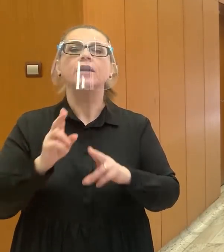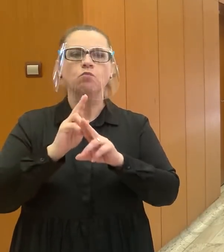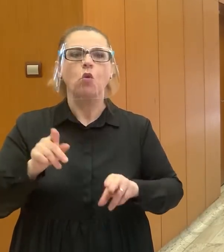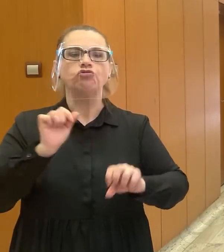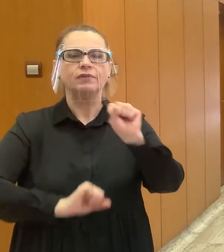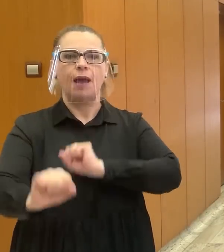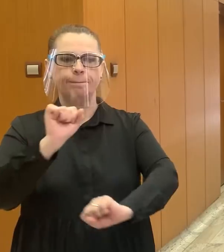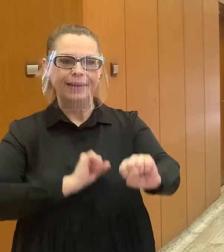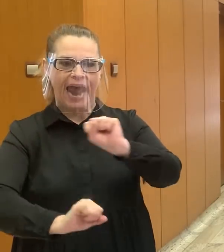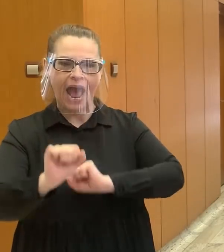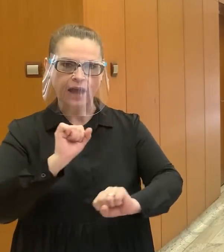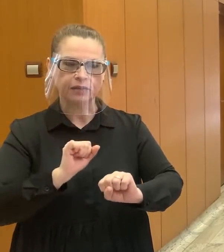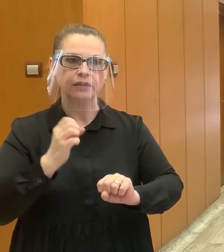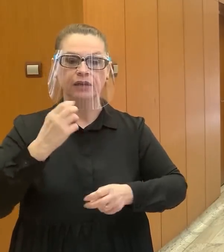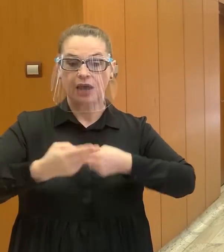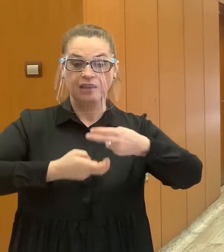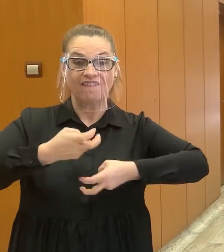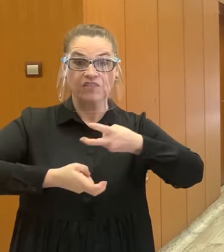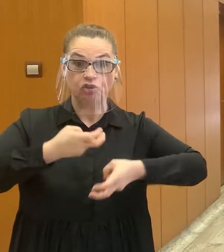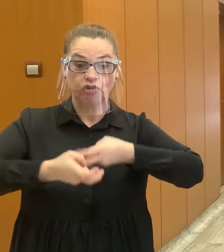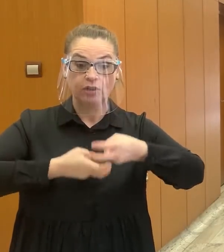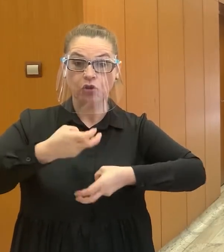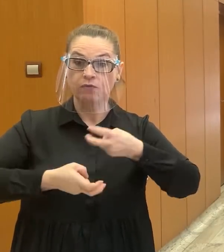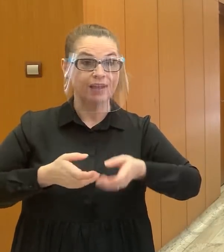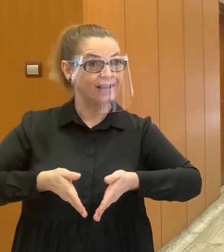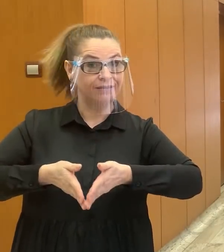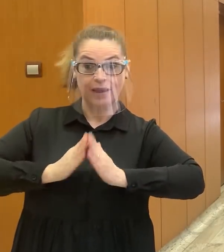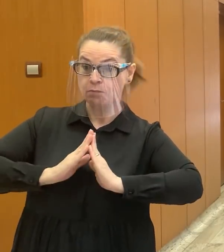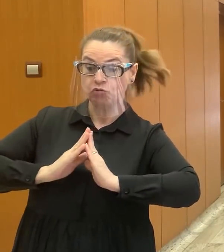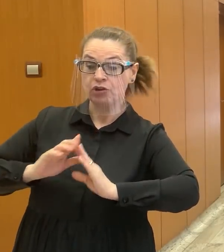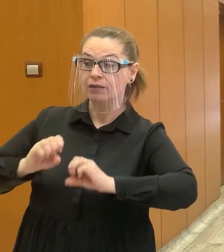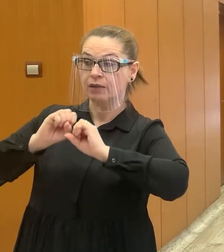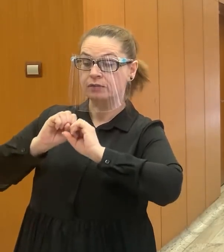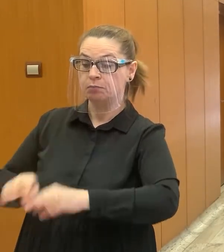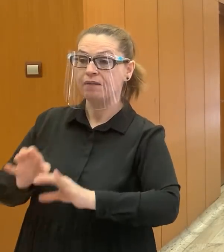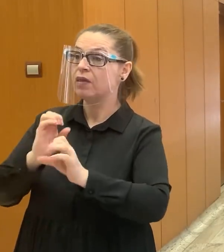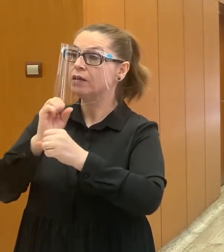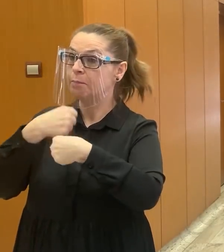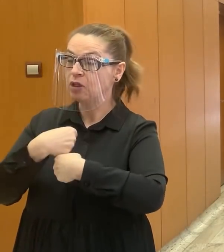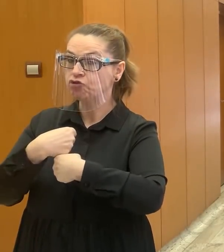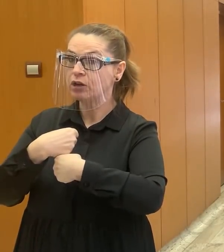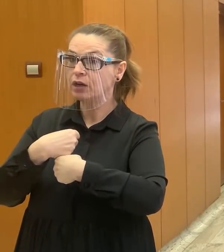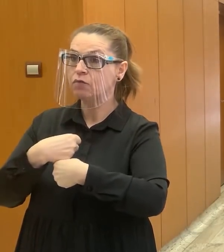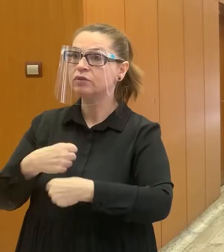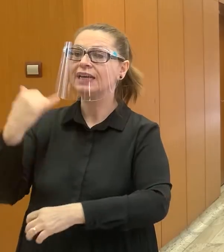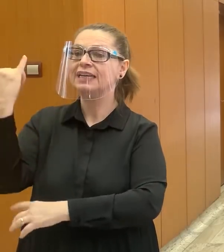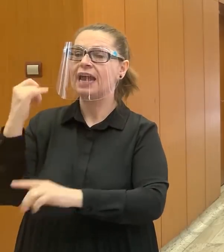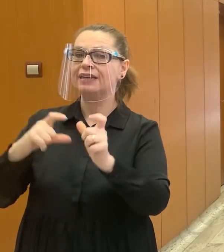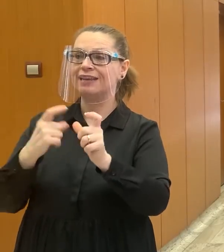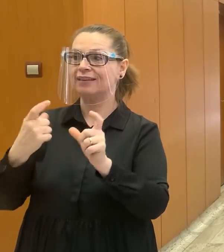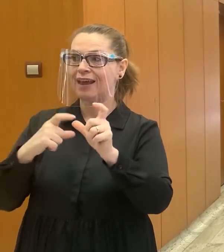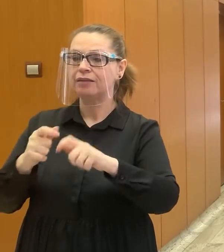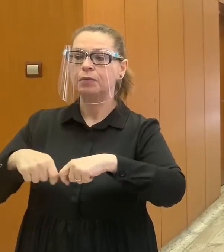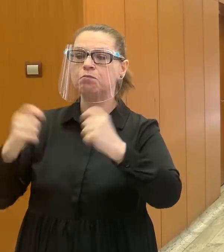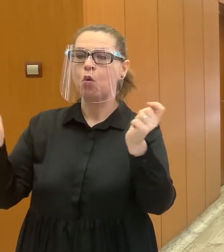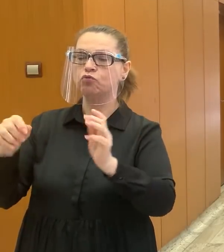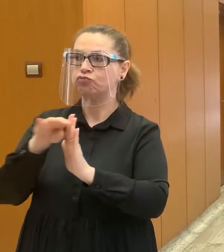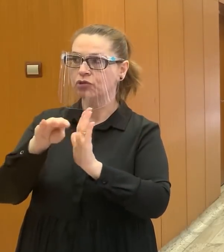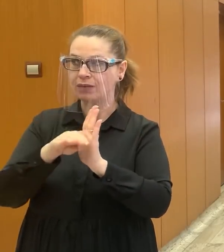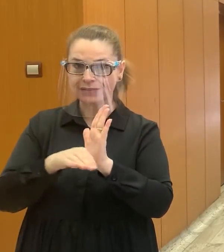tomu aj brániť. A pokiaľ vyšetrovateľ nepožiada o zbavenie mlčanlivosti, pán riaditeľ SIS by porušil zákon,